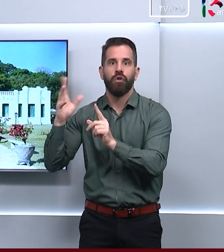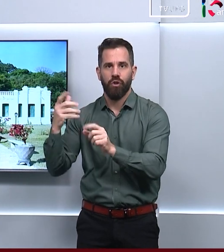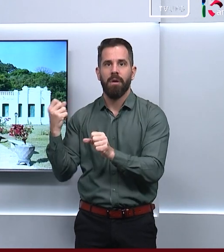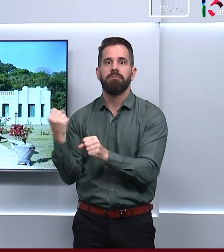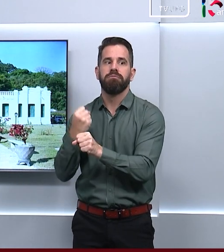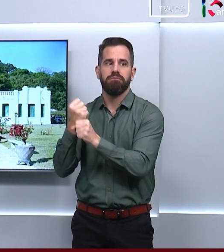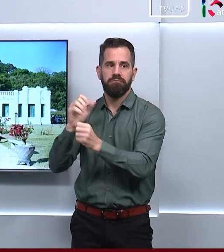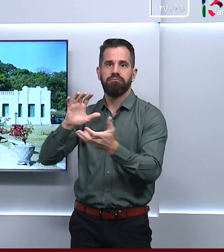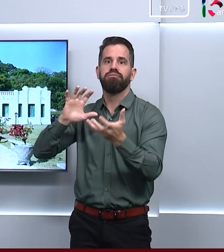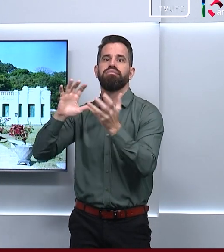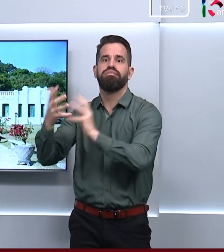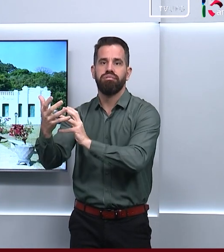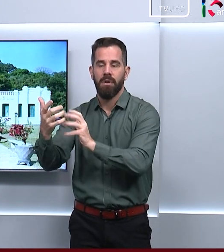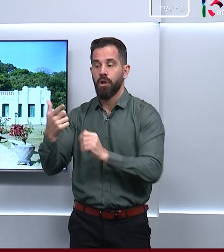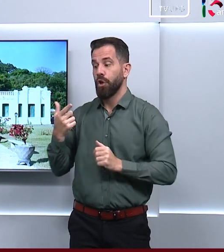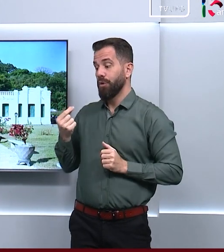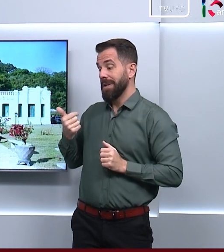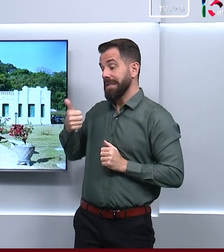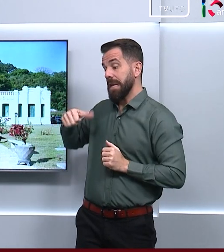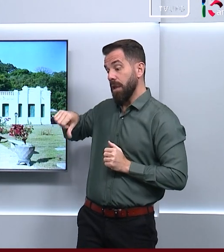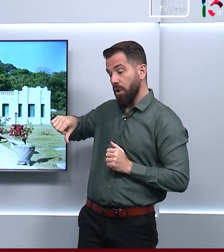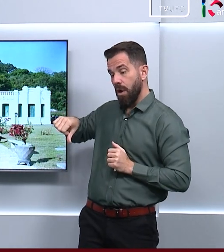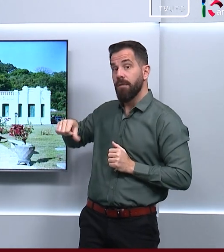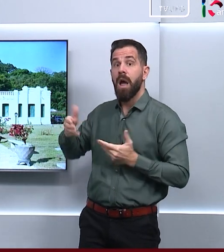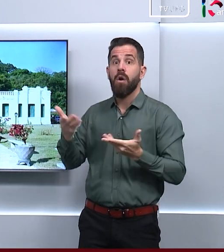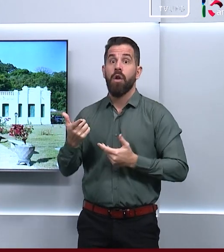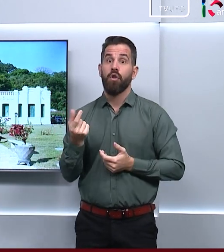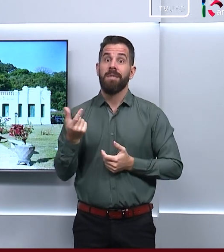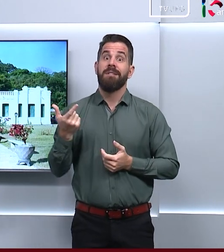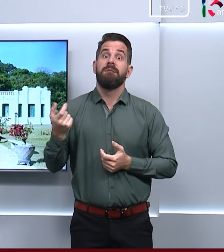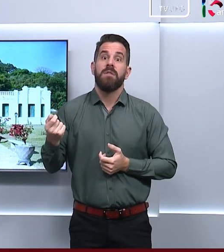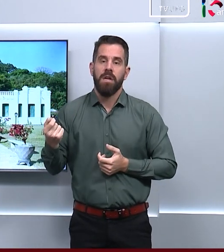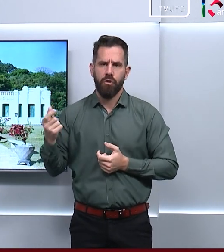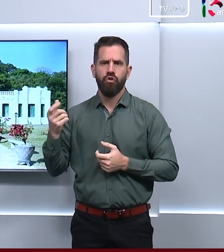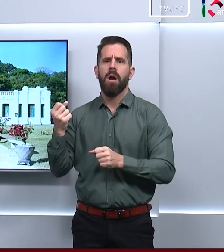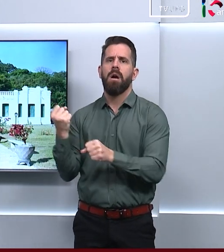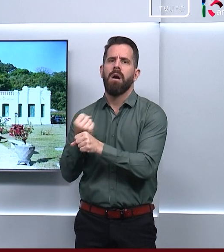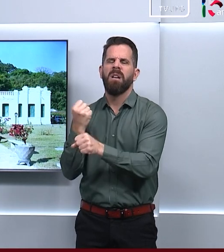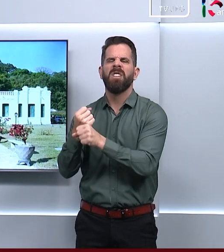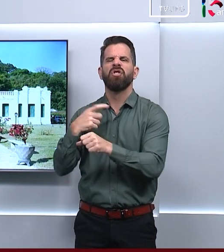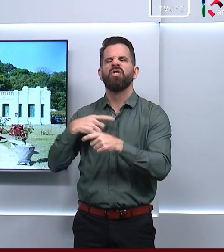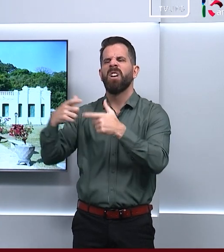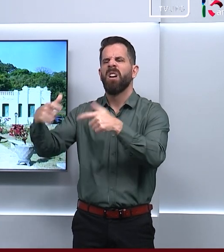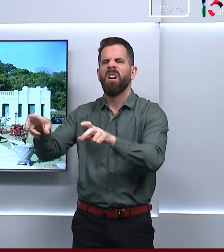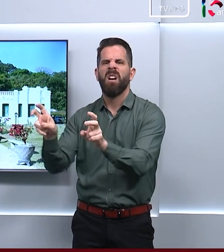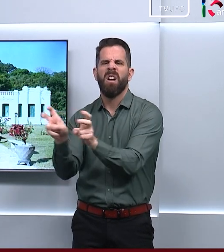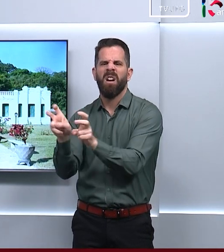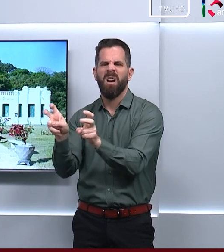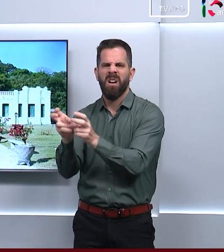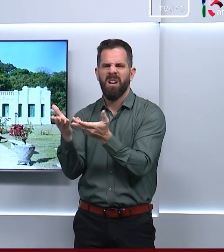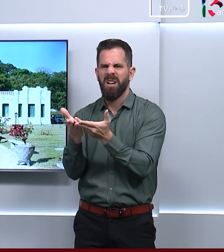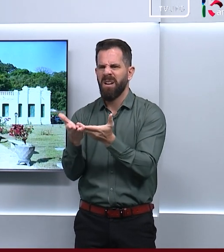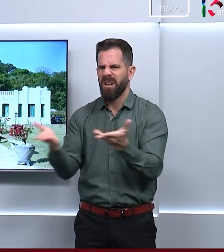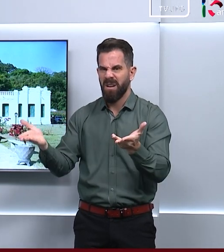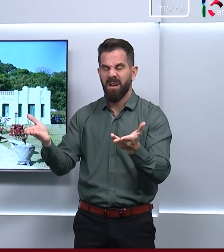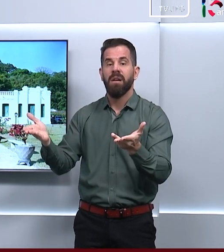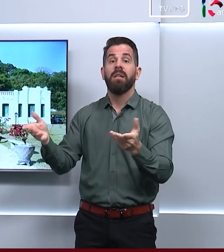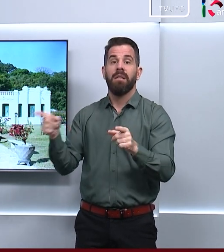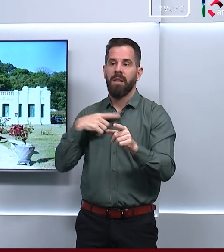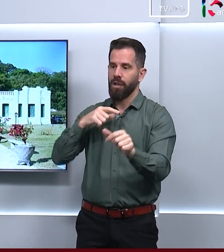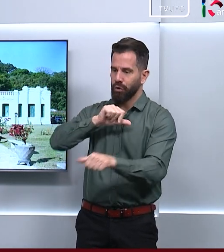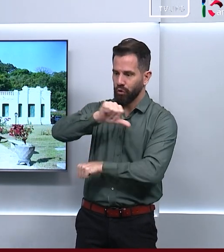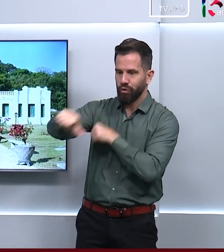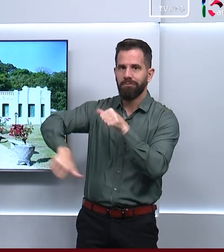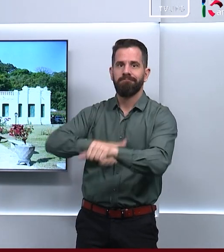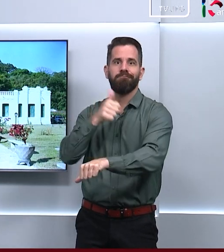Em 2020, foi feito um processo de revitalização e substituição de uma quadra de esportes por esses jardins aí da frente.